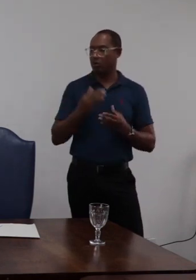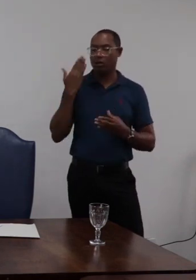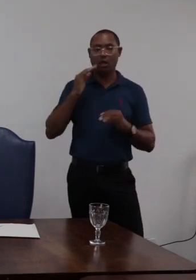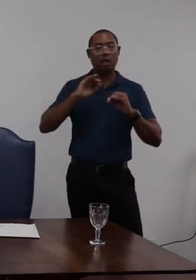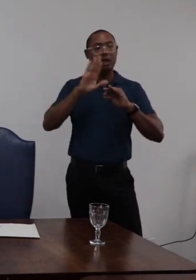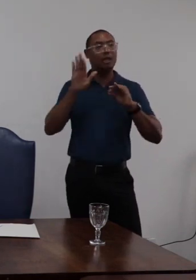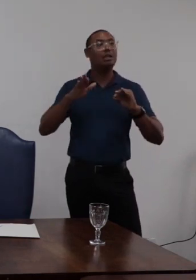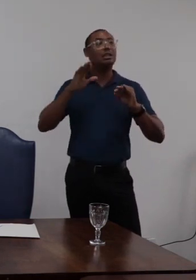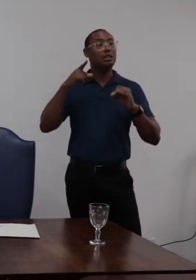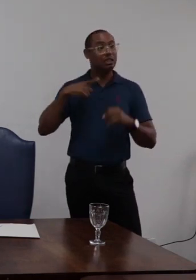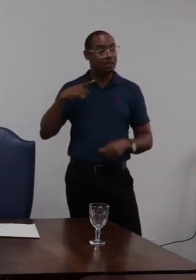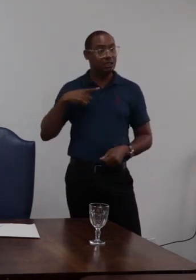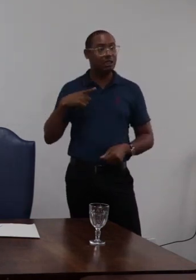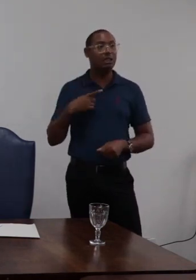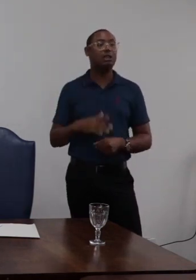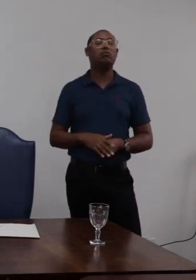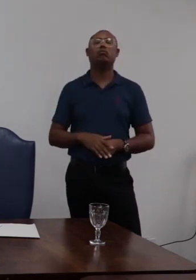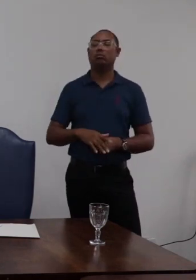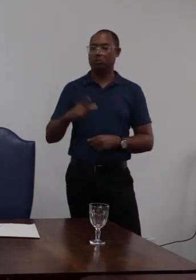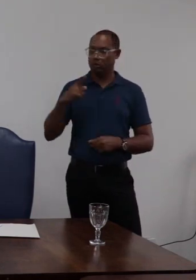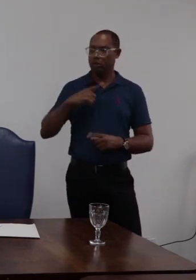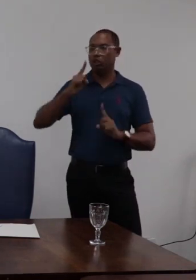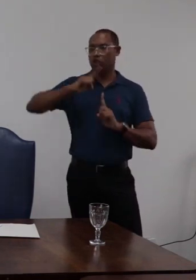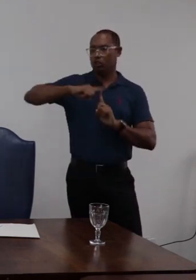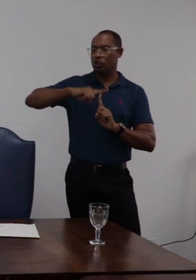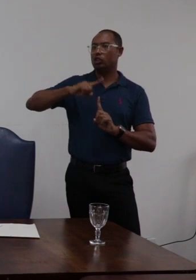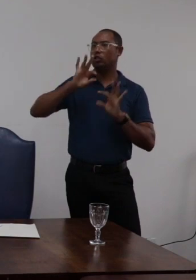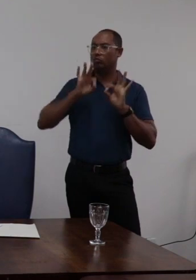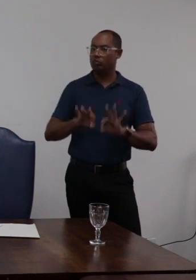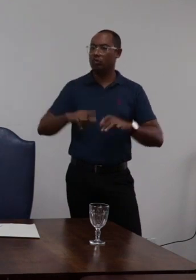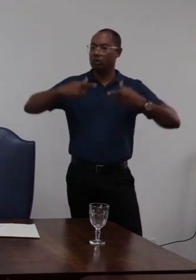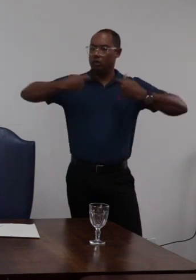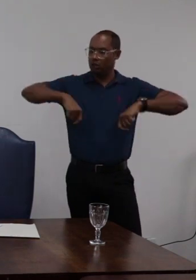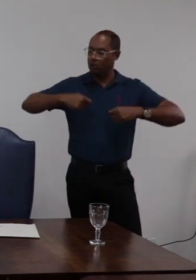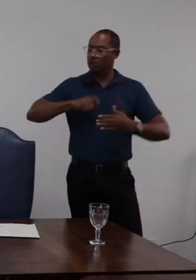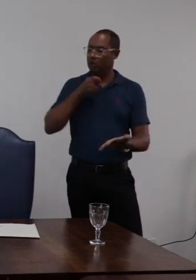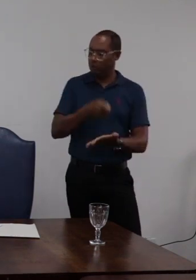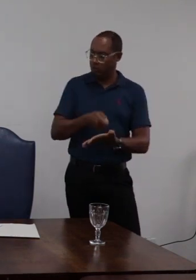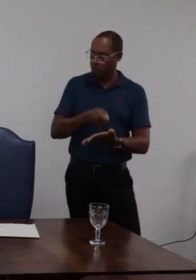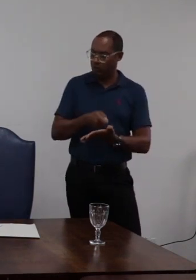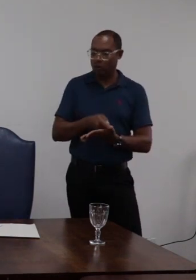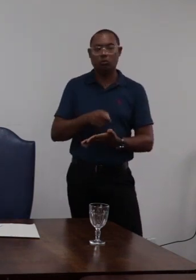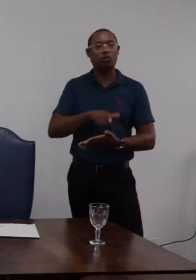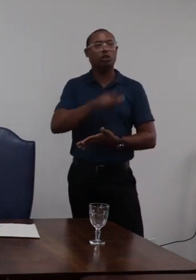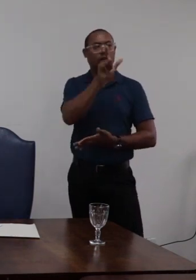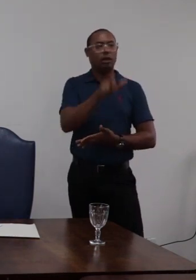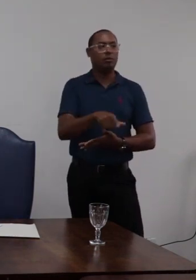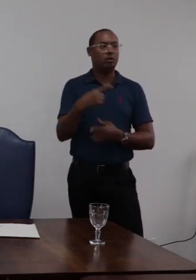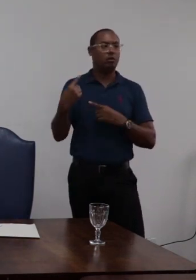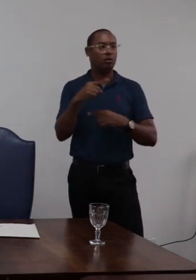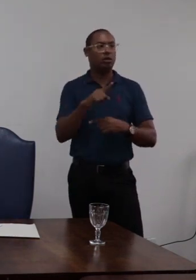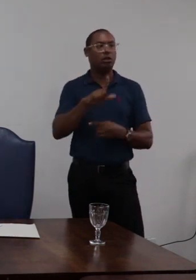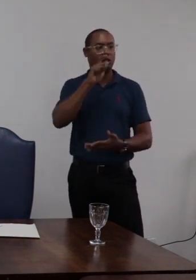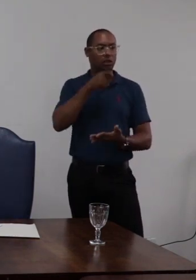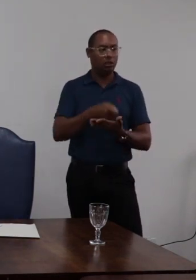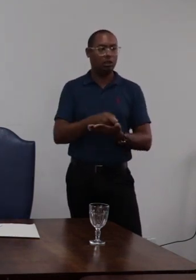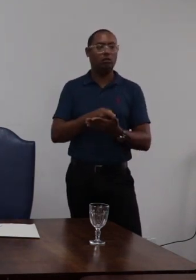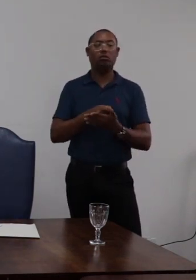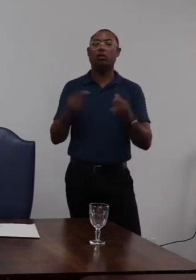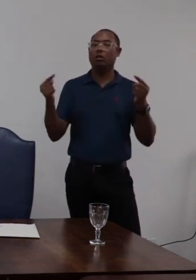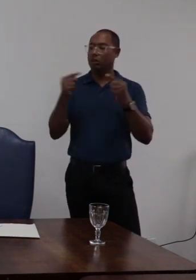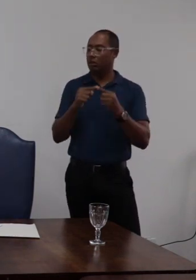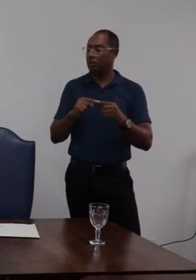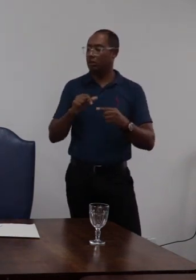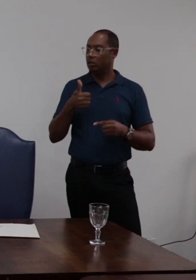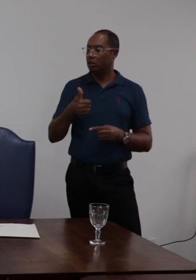entende que existe a tipificação necessária para punir o abusado e decide pela aplicação